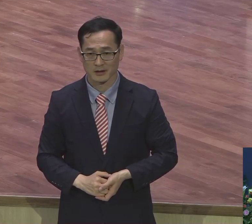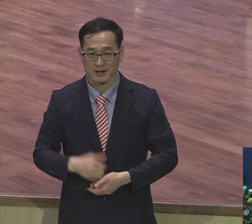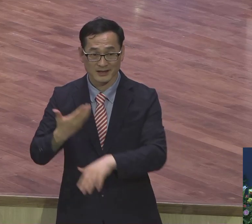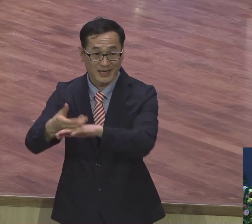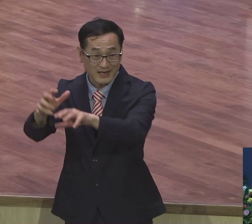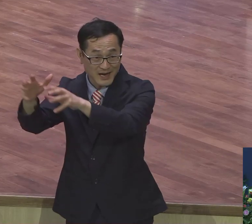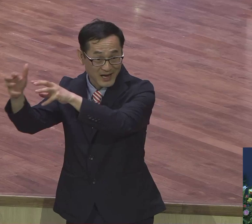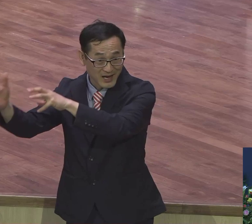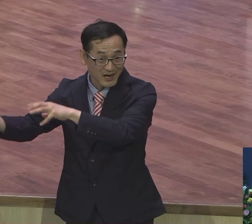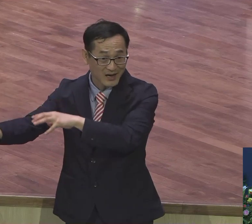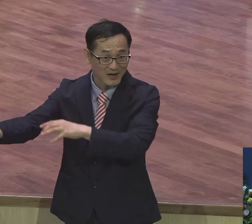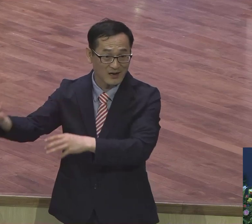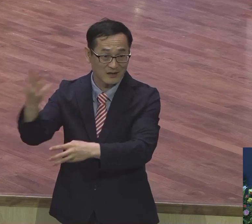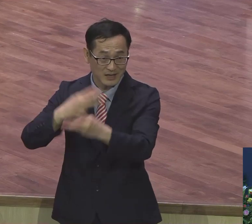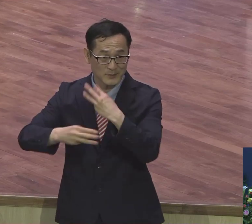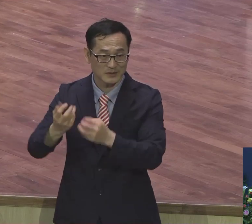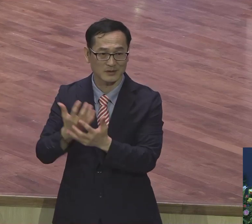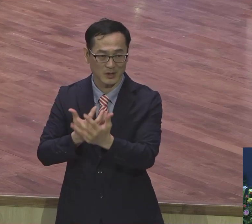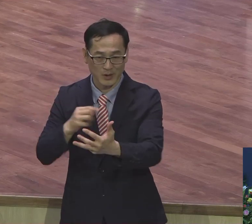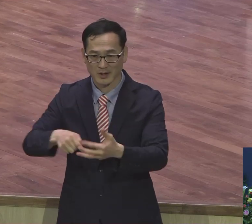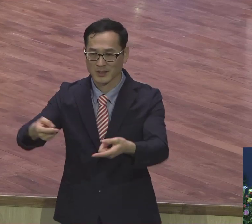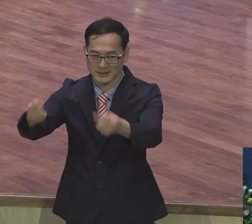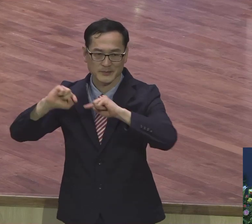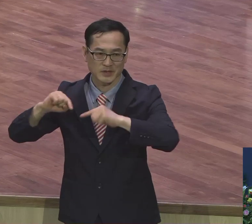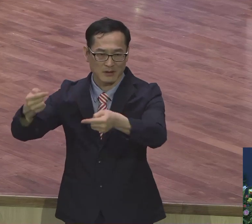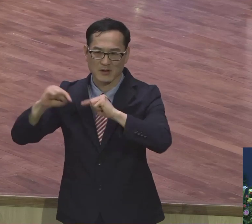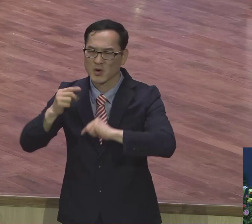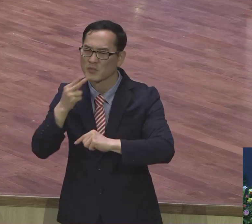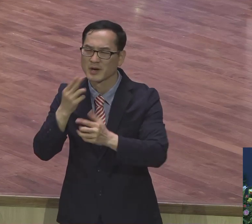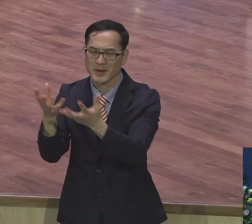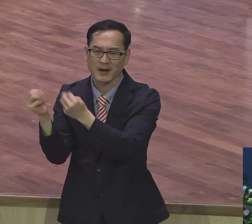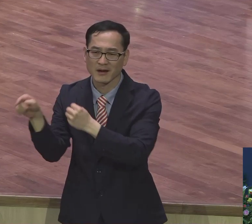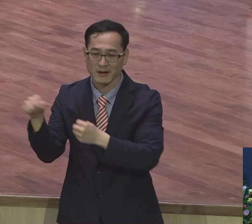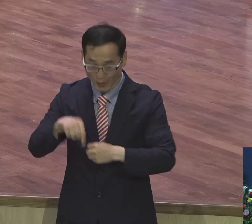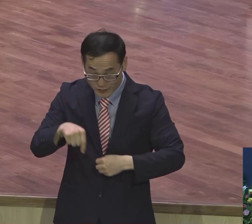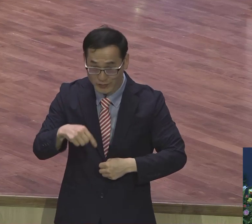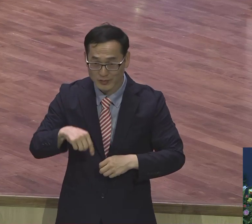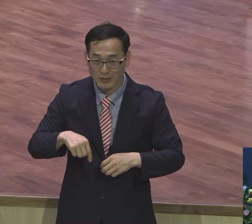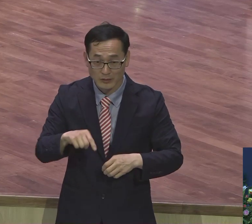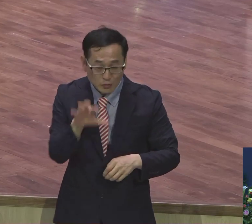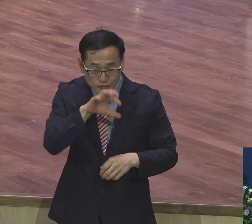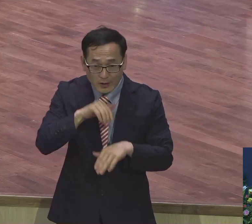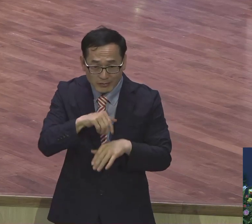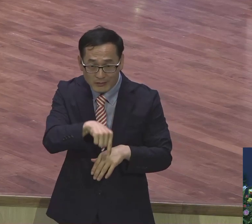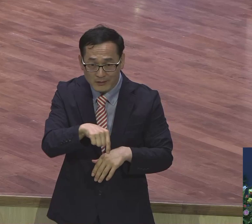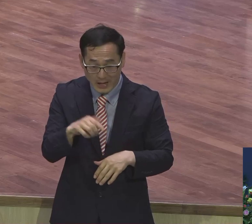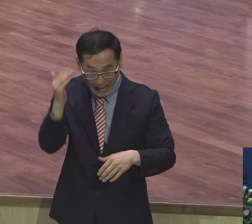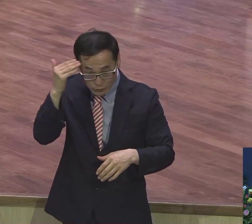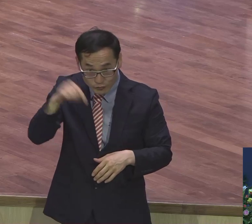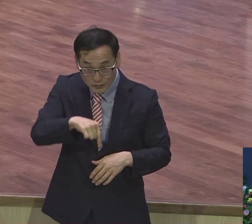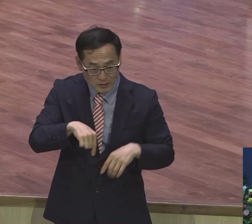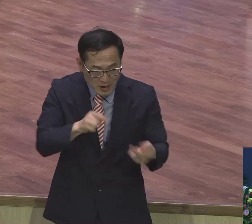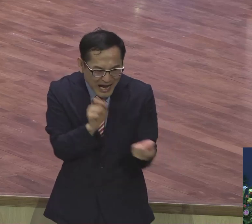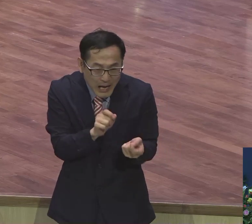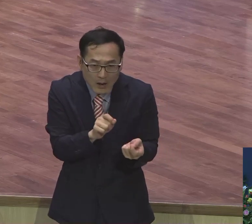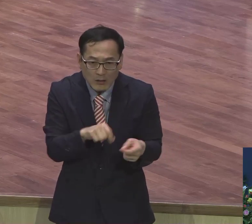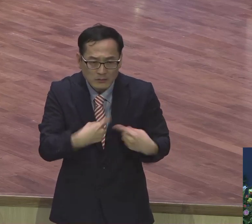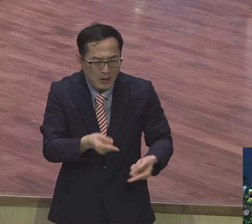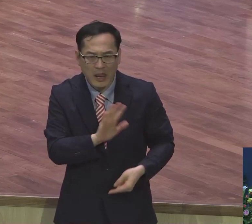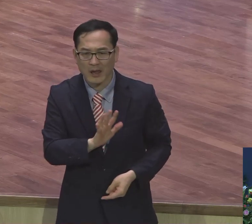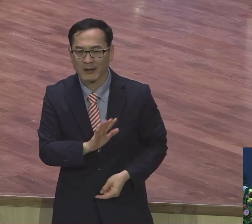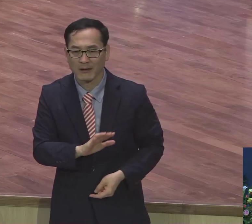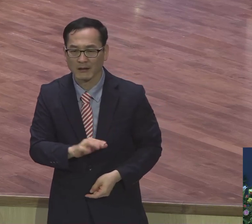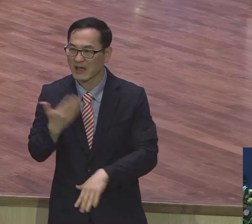비행기를 매집시간씩 타고 와서 참석하고 여러분 이곳에 살면서도 훈련도 안 받는데 해외에서 와서 훈련